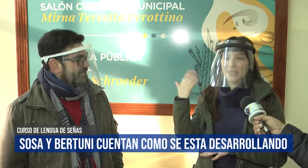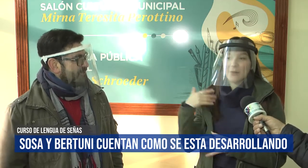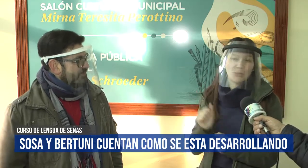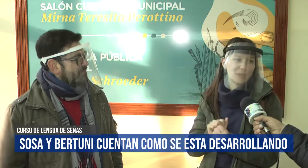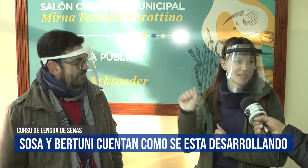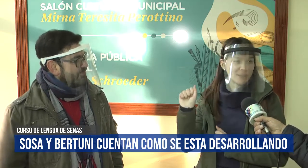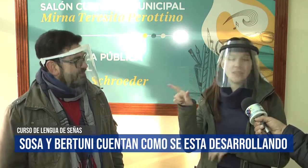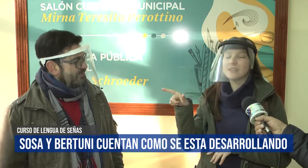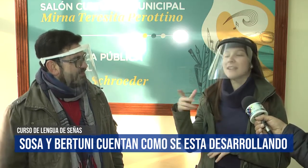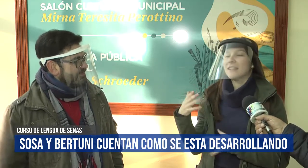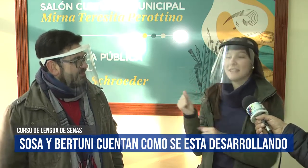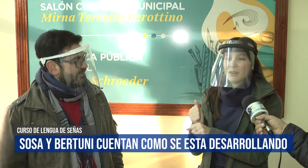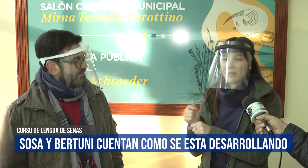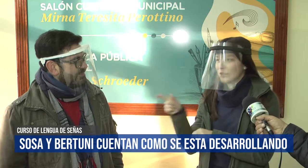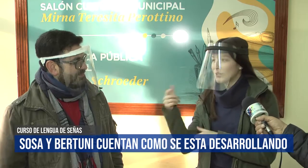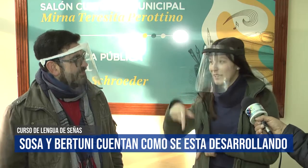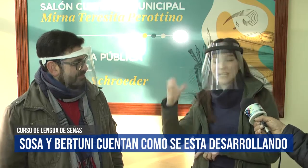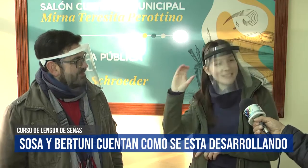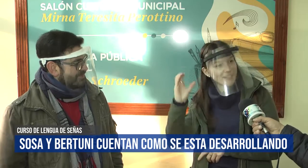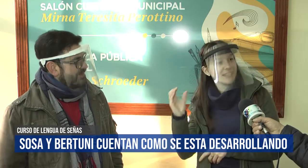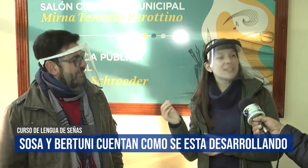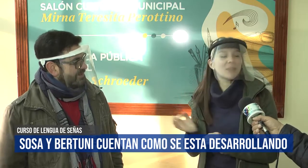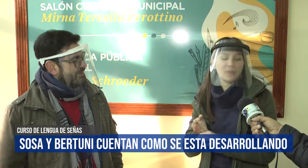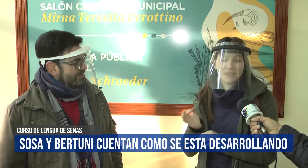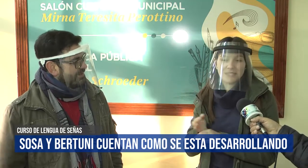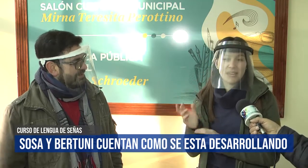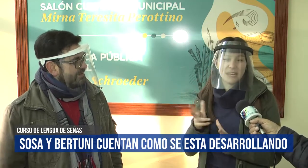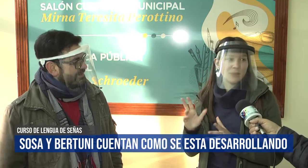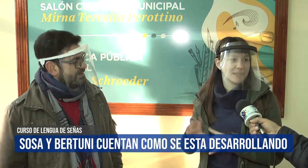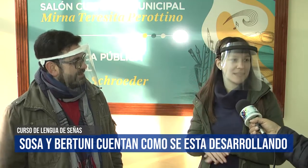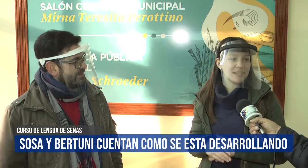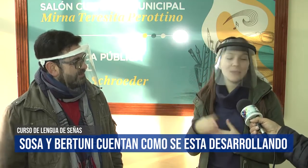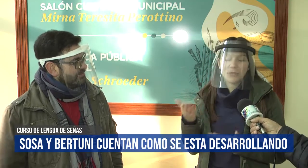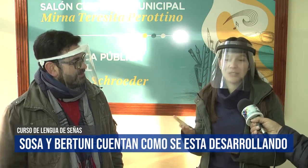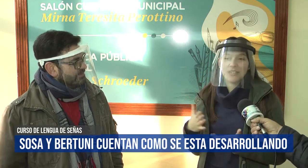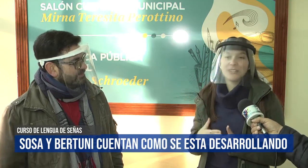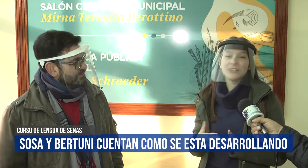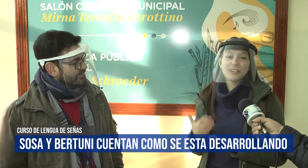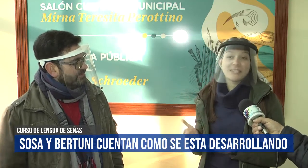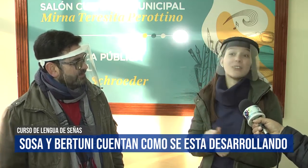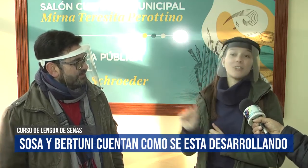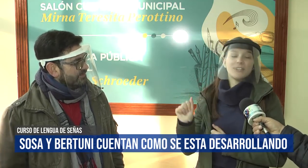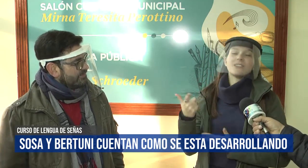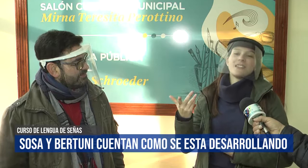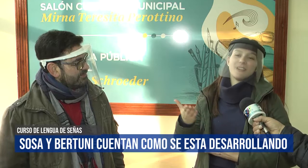de cuando me recibí, de trabajar con él acá en Cerrito, de poder enseñar la lengua de señas. Y bueno, este año se concretó, así que